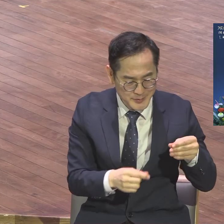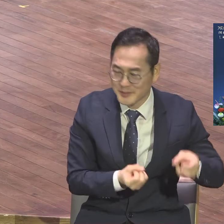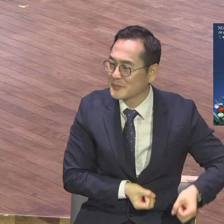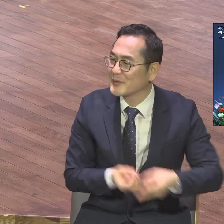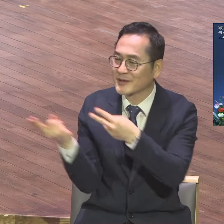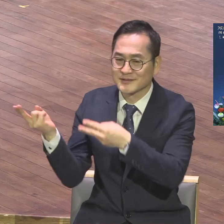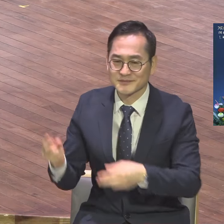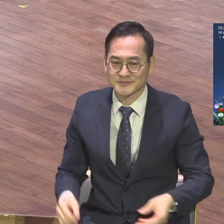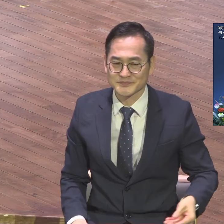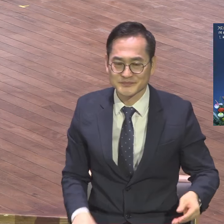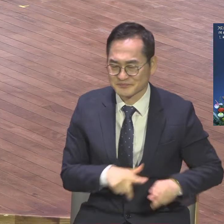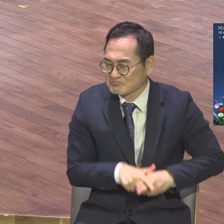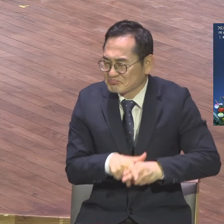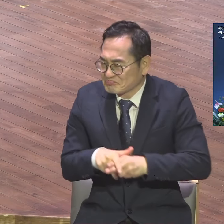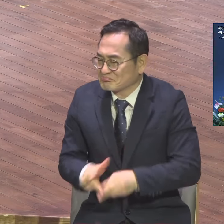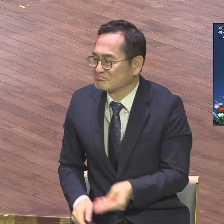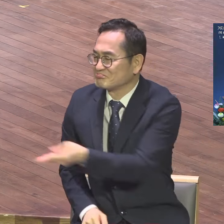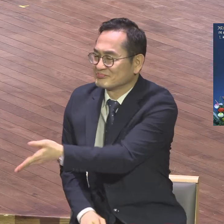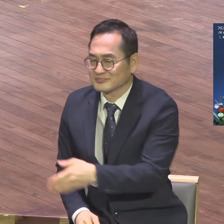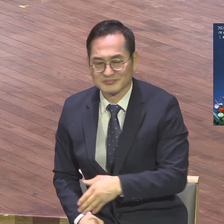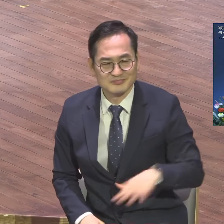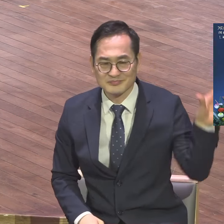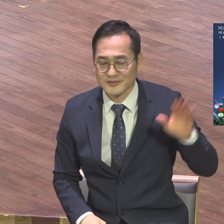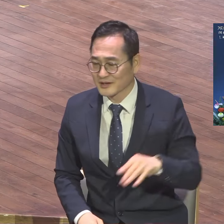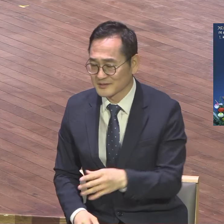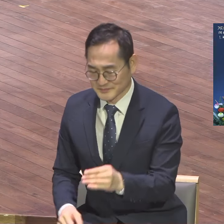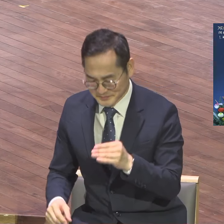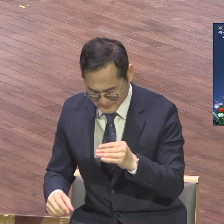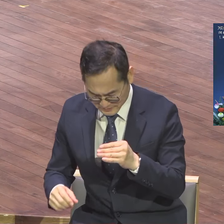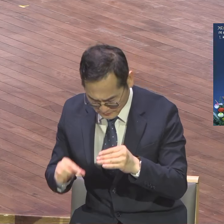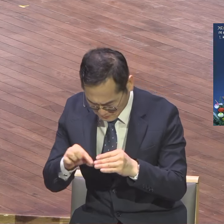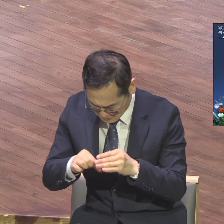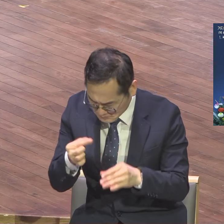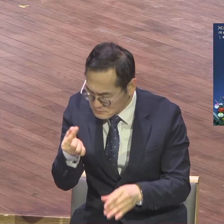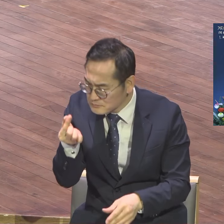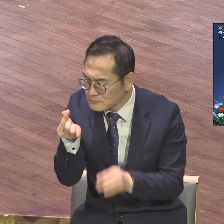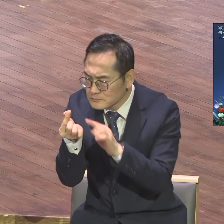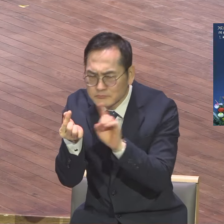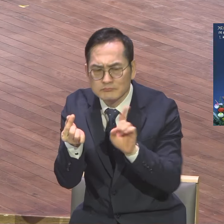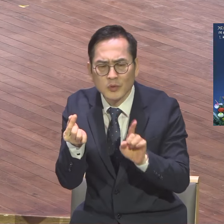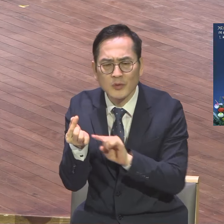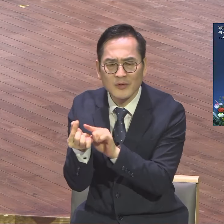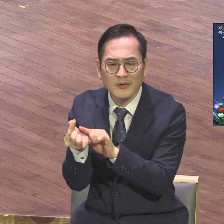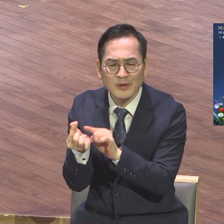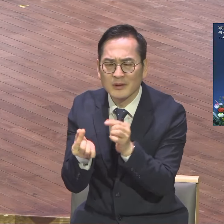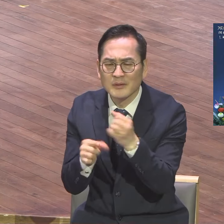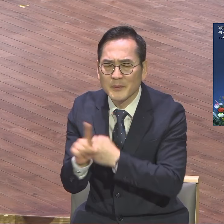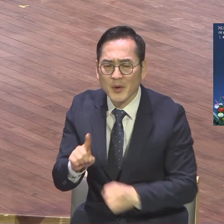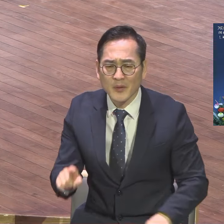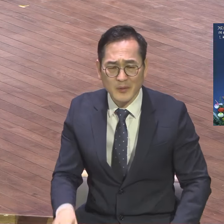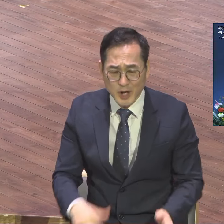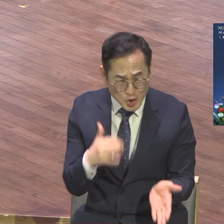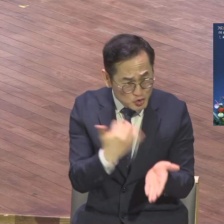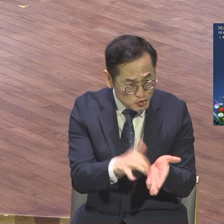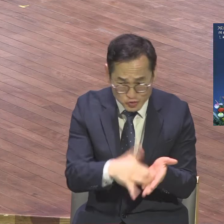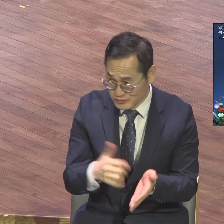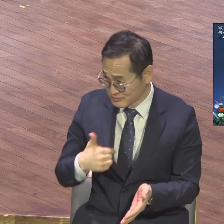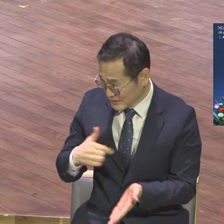보냈습니다. 그 시가 계좌 무슨 의미입니까? 우리 수가 적다고 무시하지